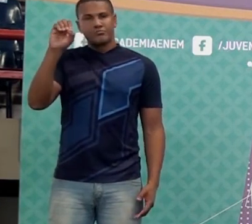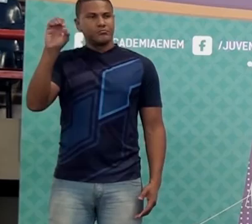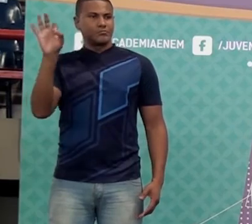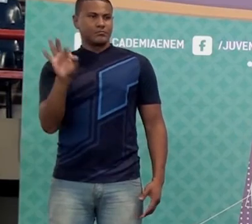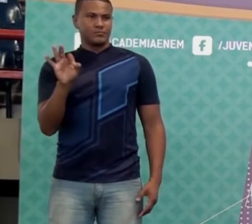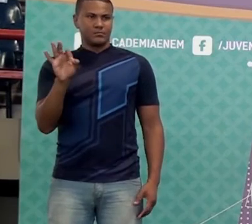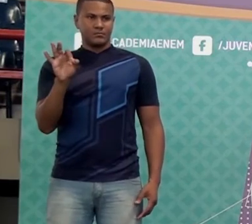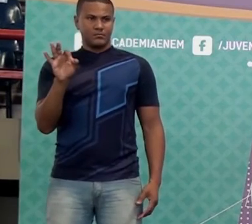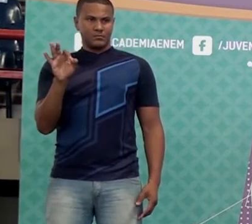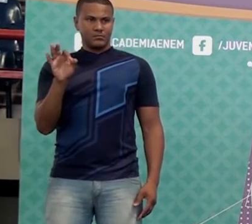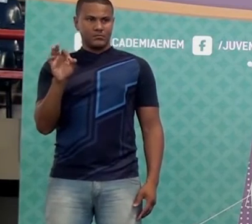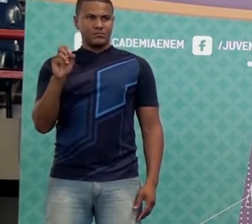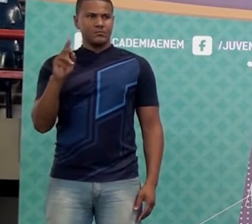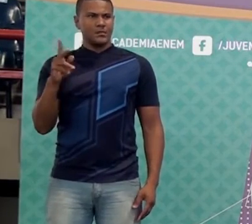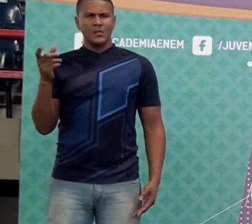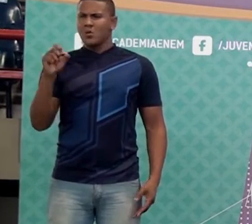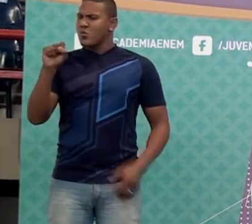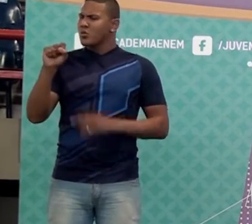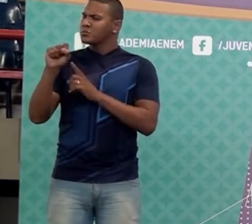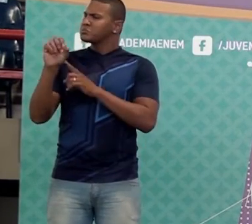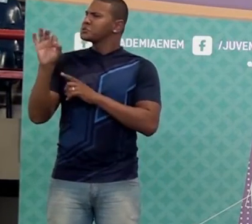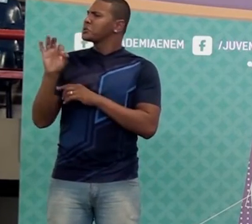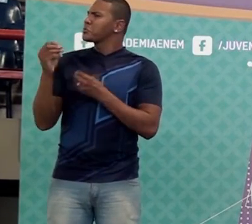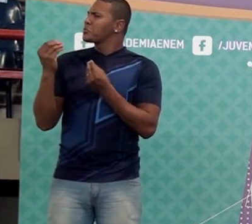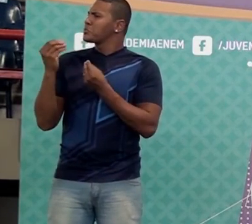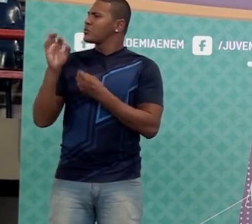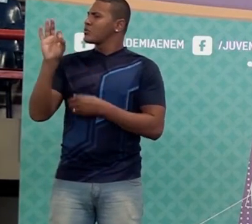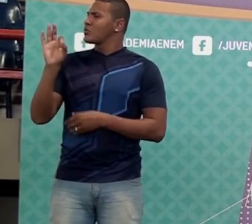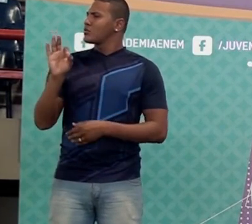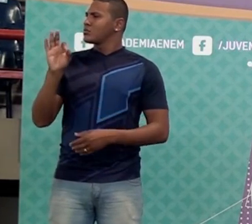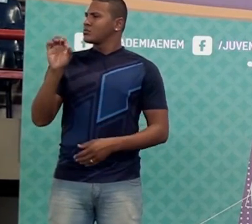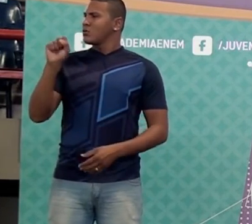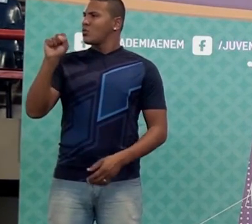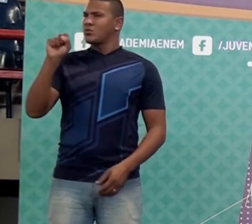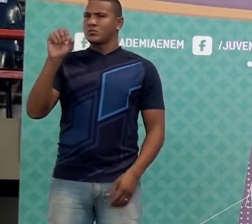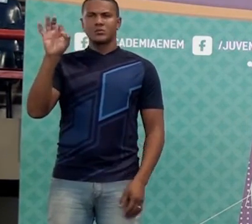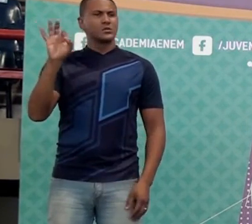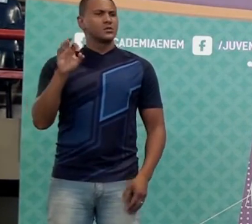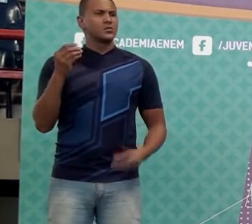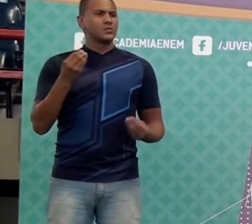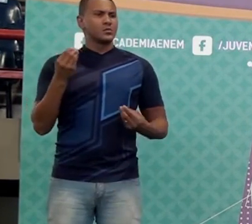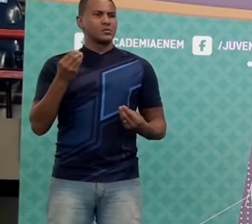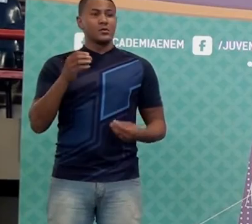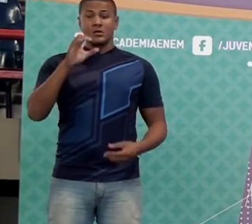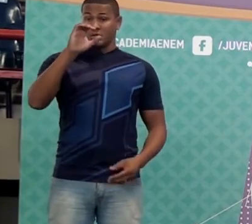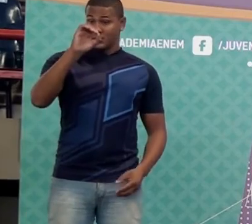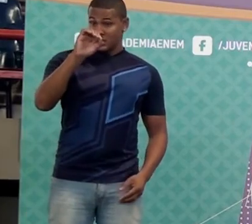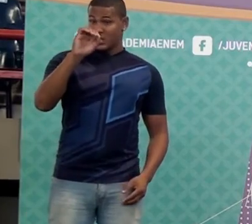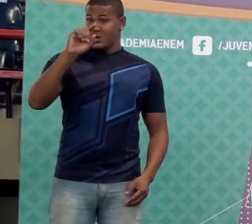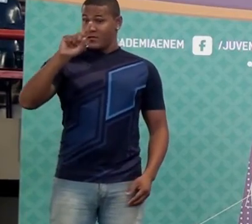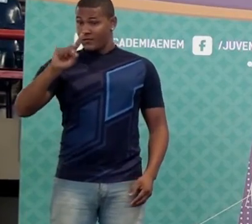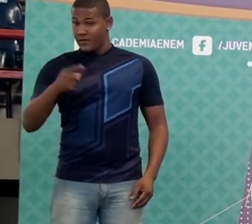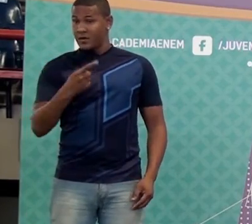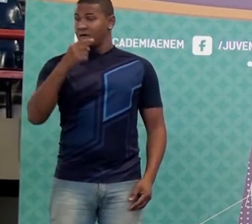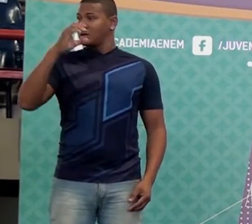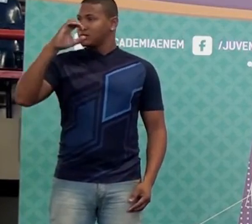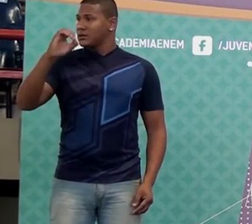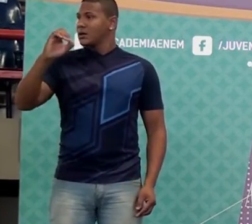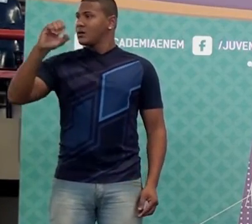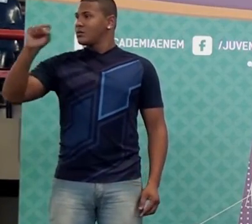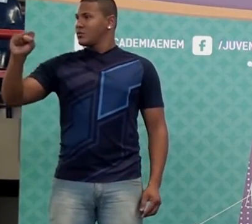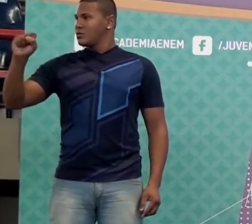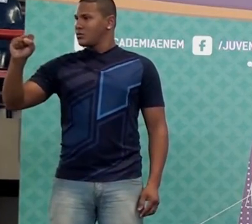cento. E como é que é oito por cento? Oito por cento? Zero vírgula zero oito.